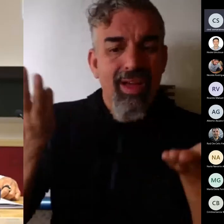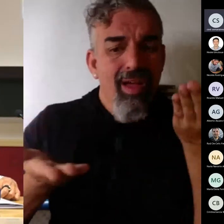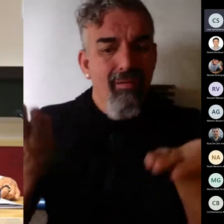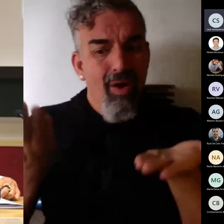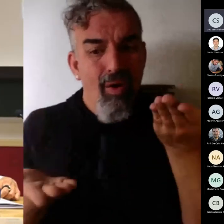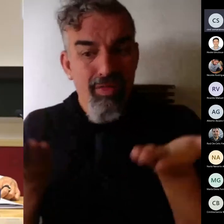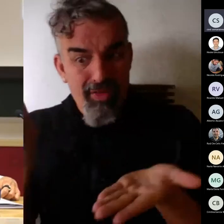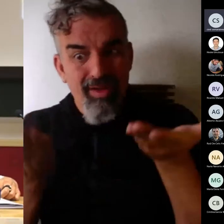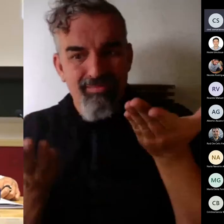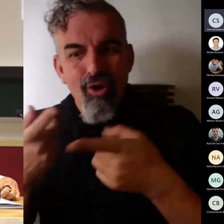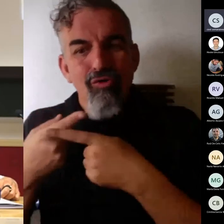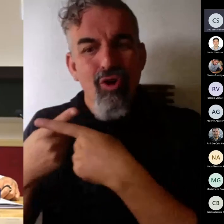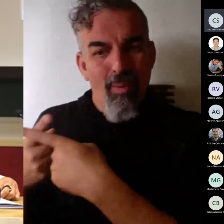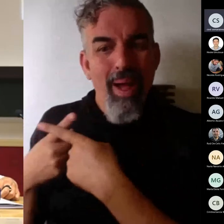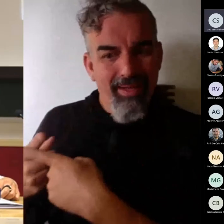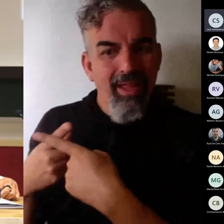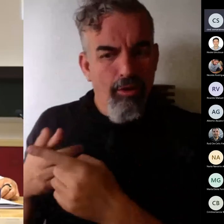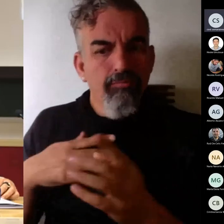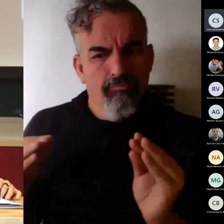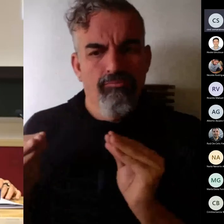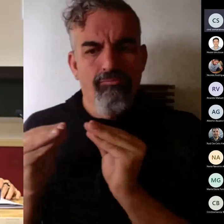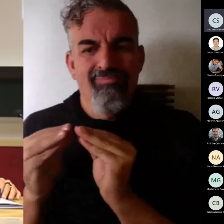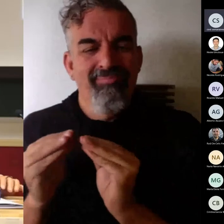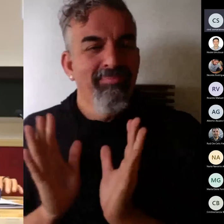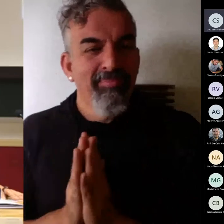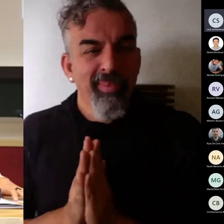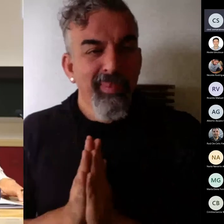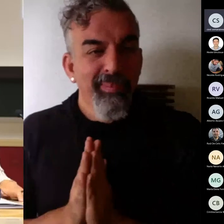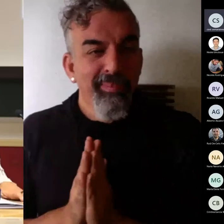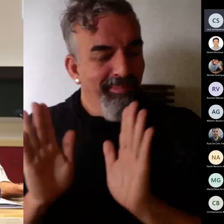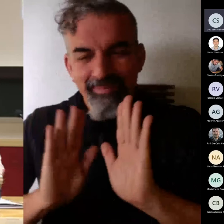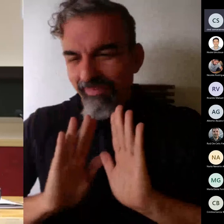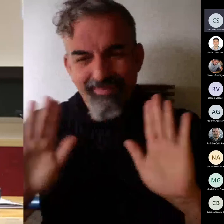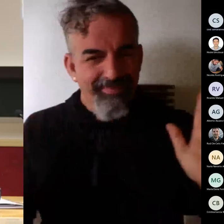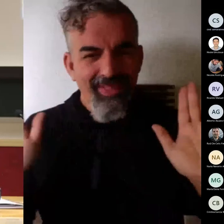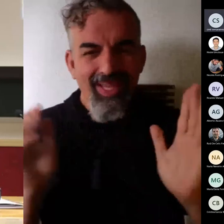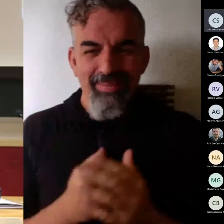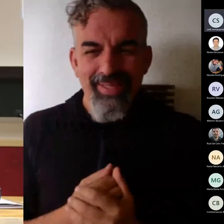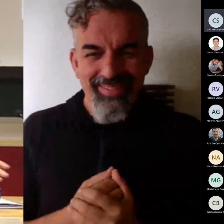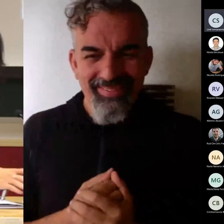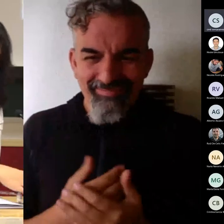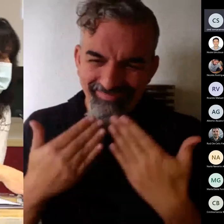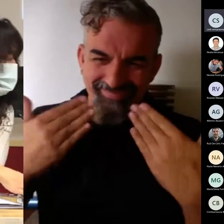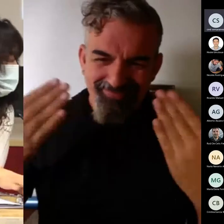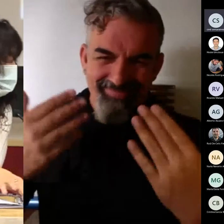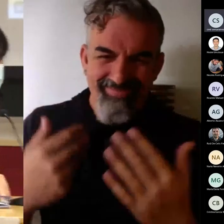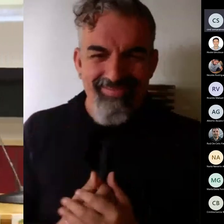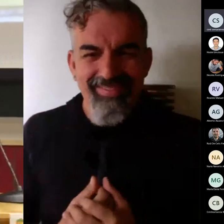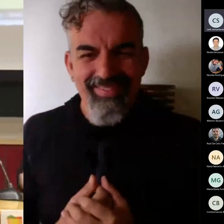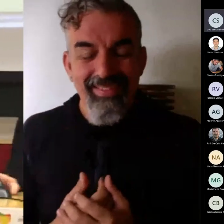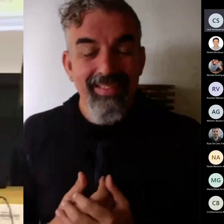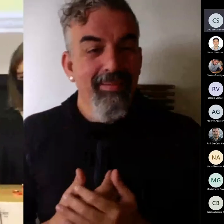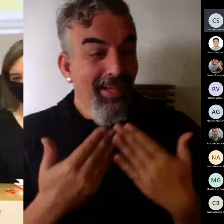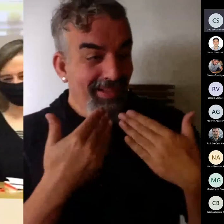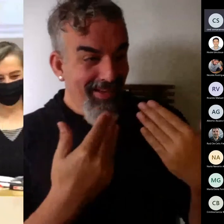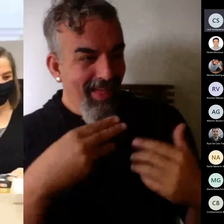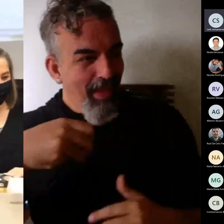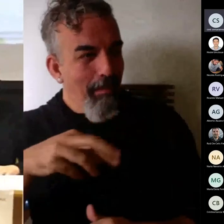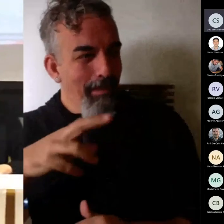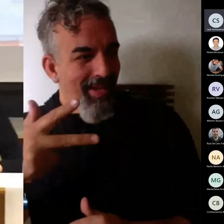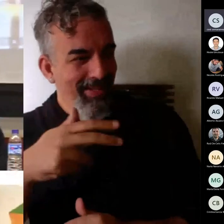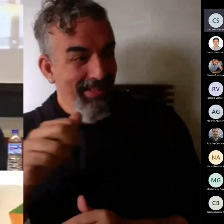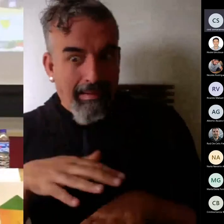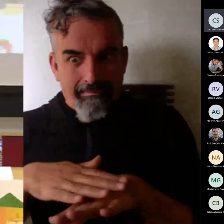compartida y nada más gracias gracias Marce y